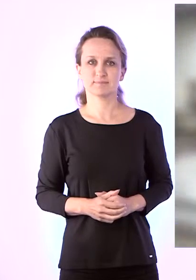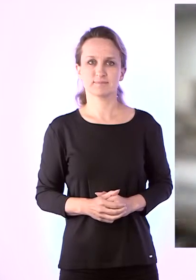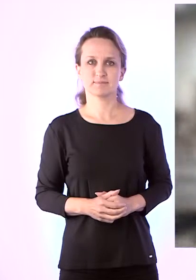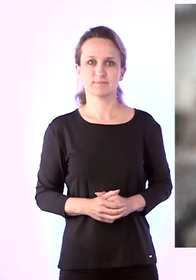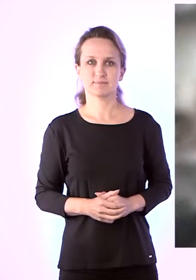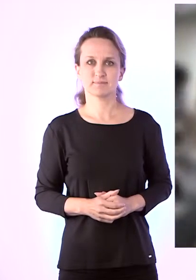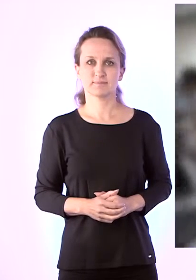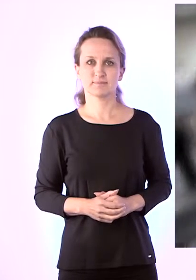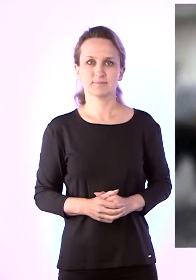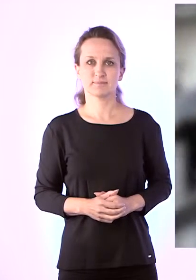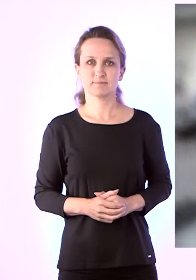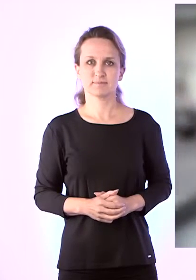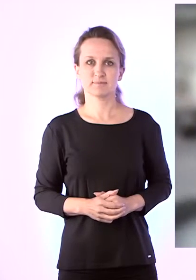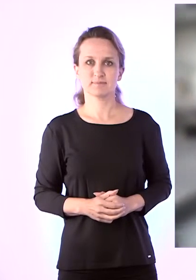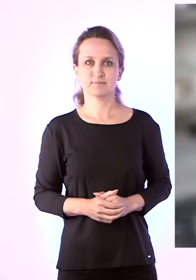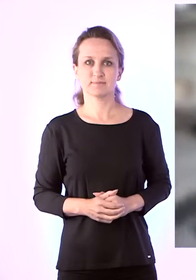Töövõimereform toert.